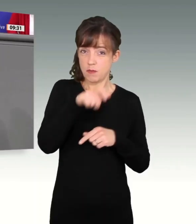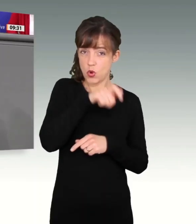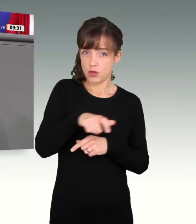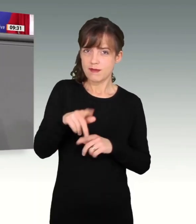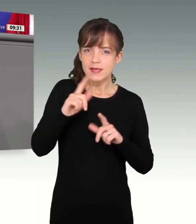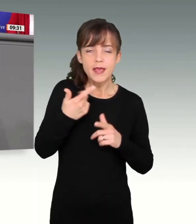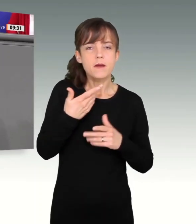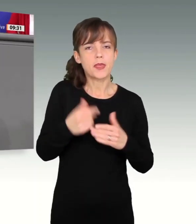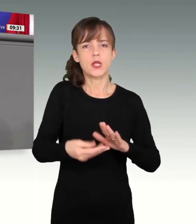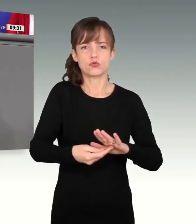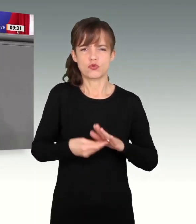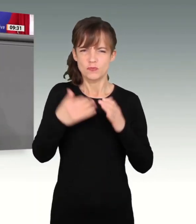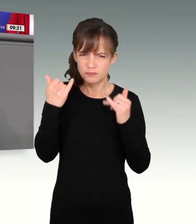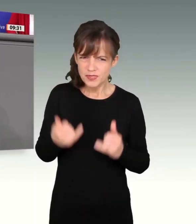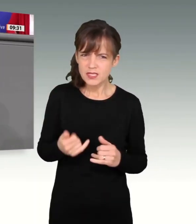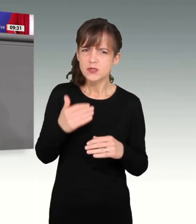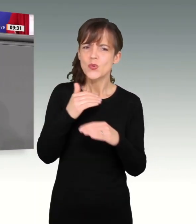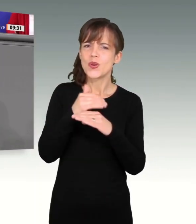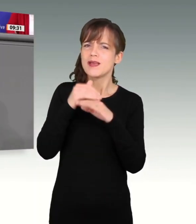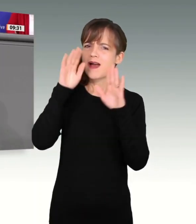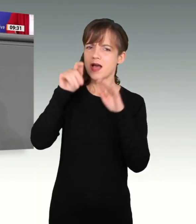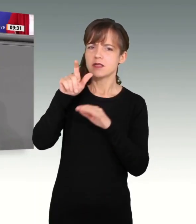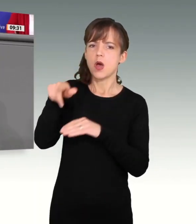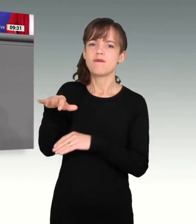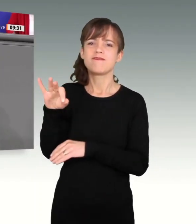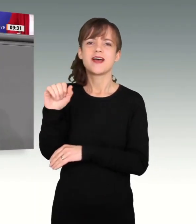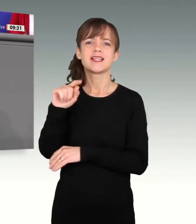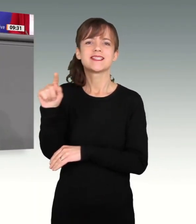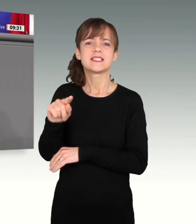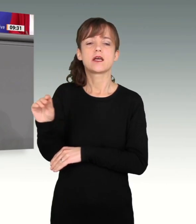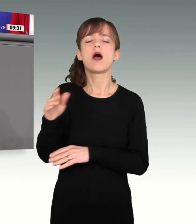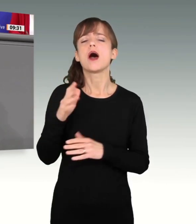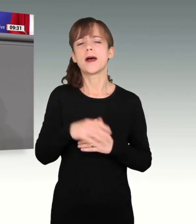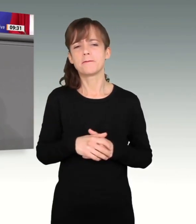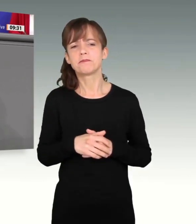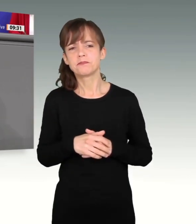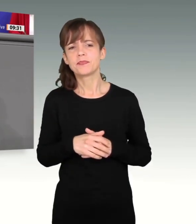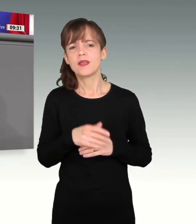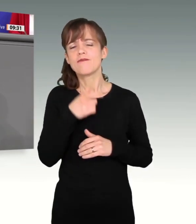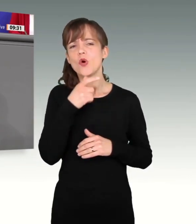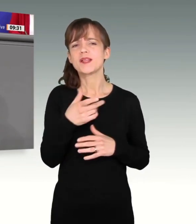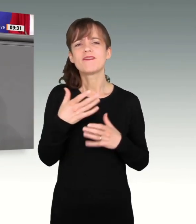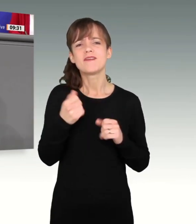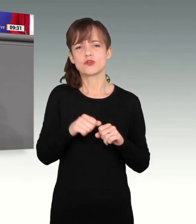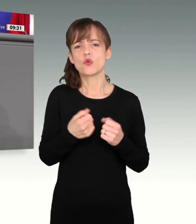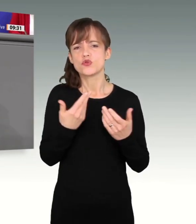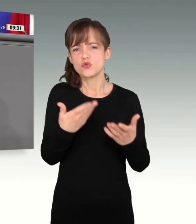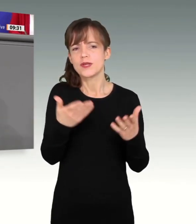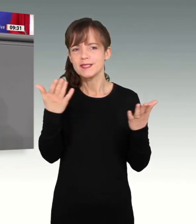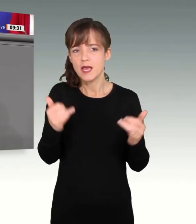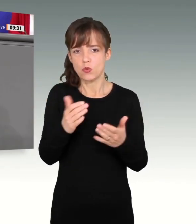erklären Sie, Kollege Hase, gegenüber der FAZ, das Wort Verfassungsbruch liegt förmlich in der Luft. Oder eben hier jetzt gerade